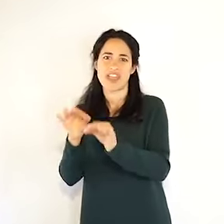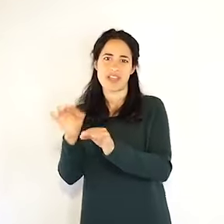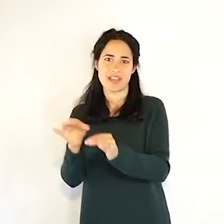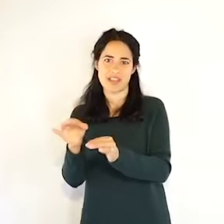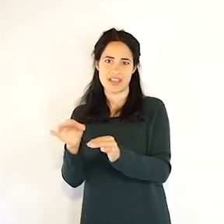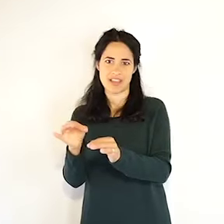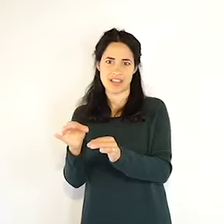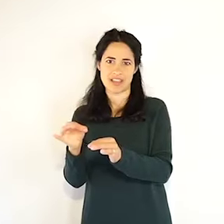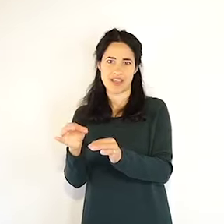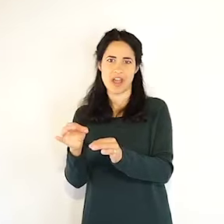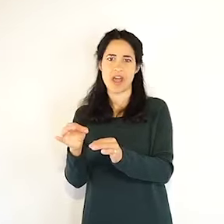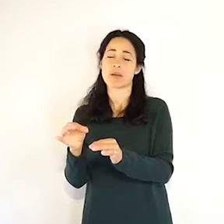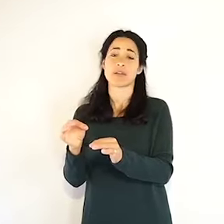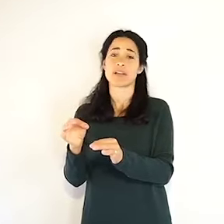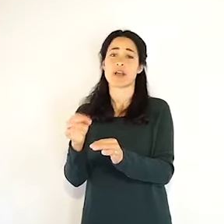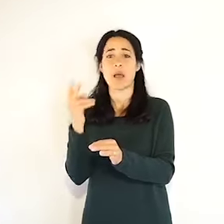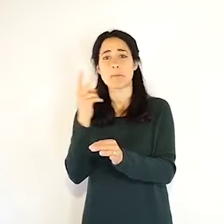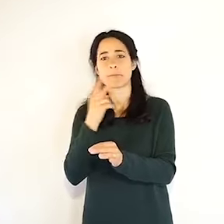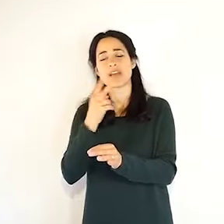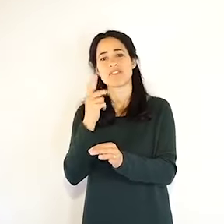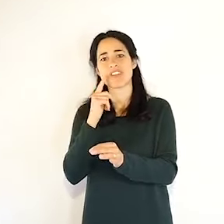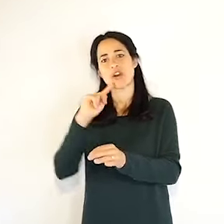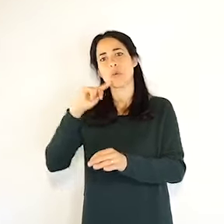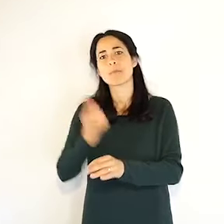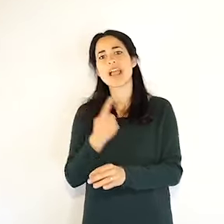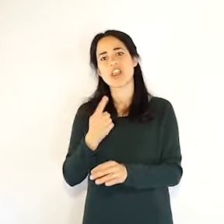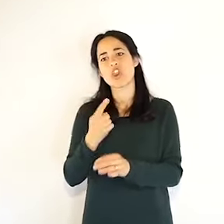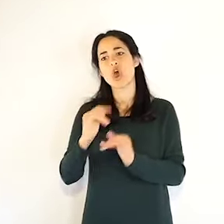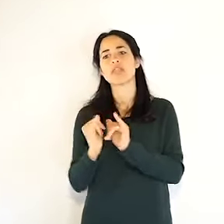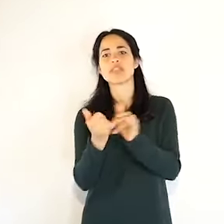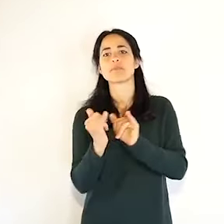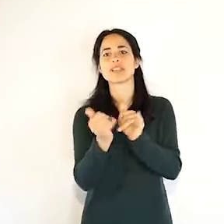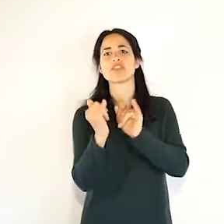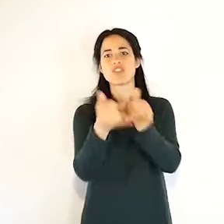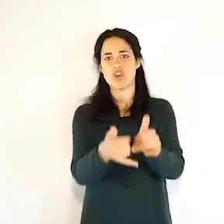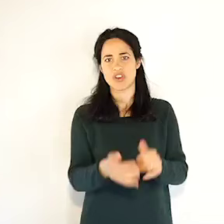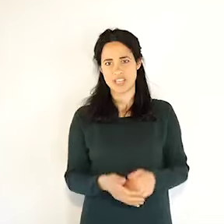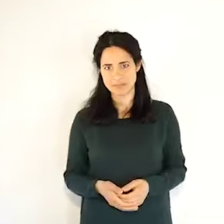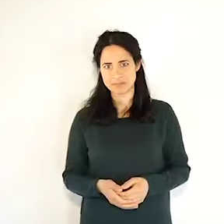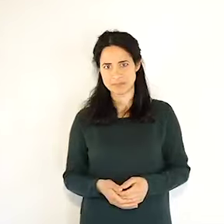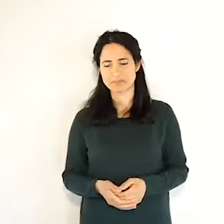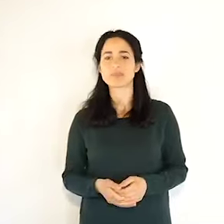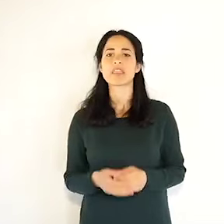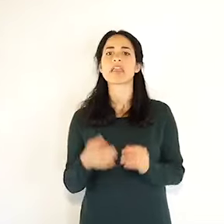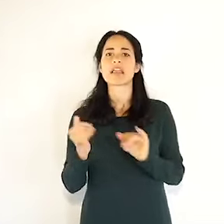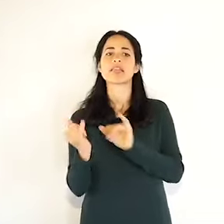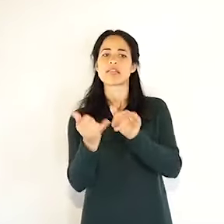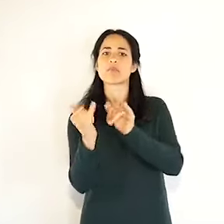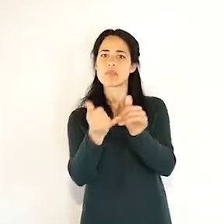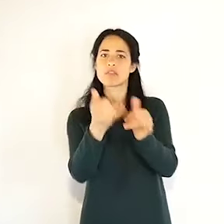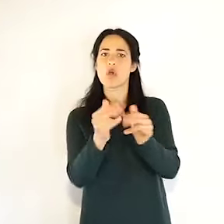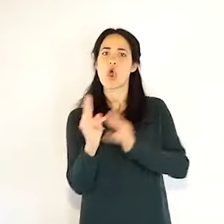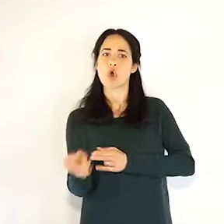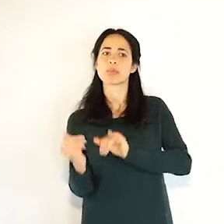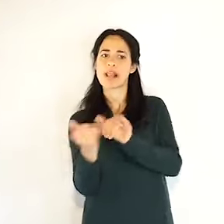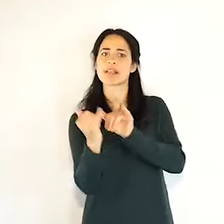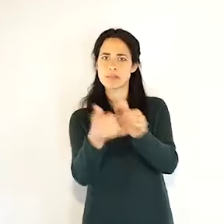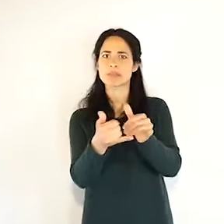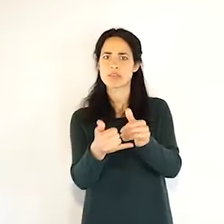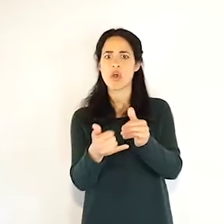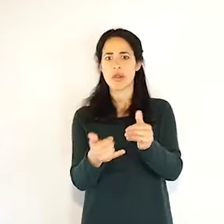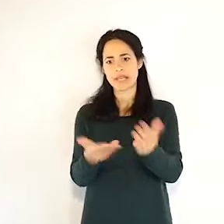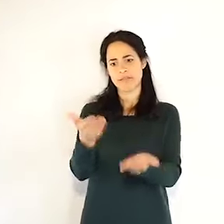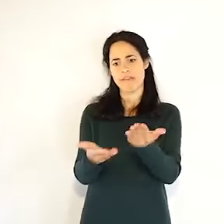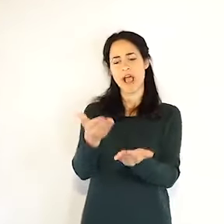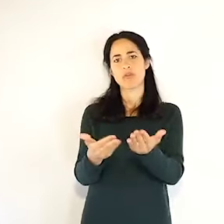dieci giorni fa probabilmente. Abbiamo inoltre 135 casi in più a Reggio